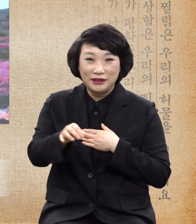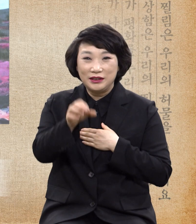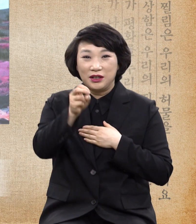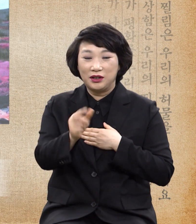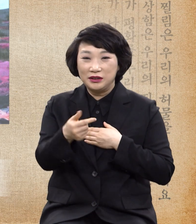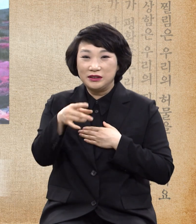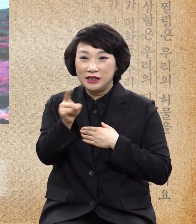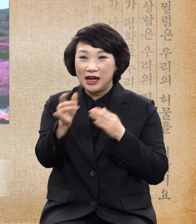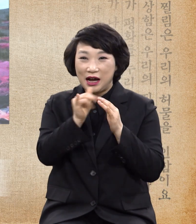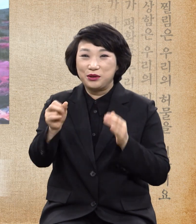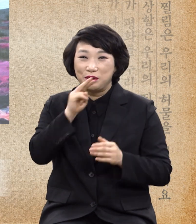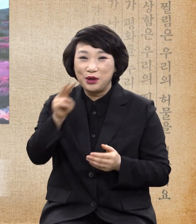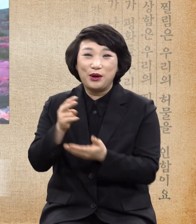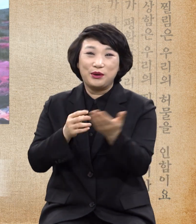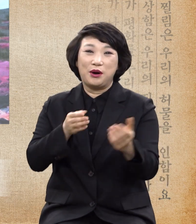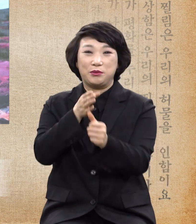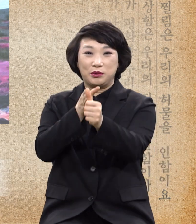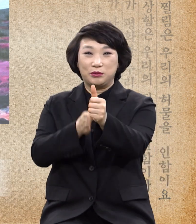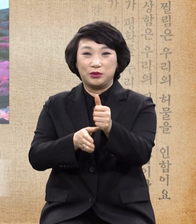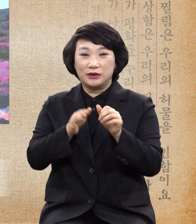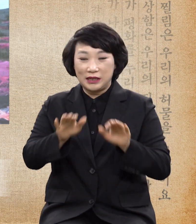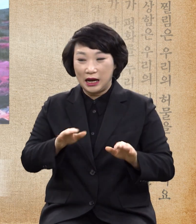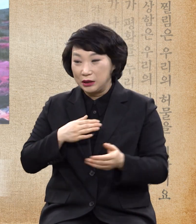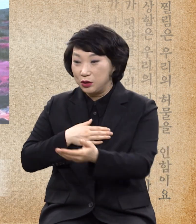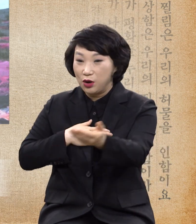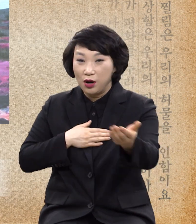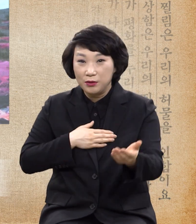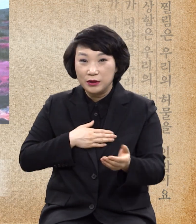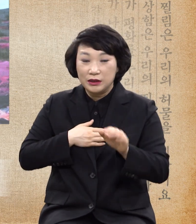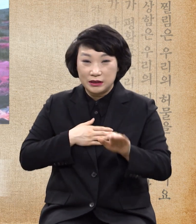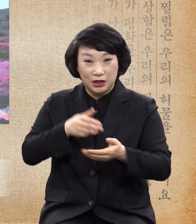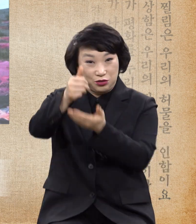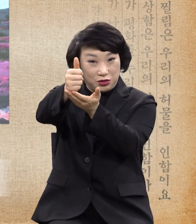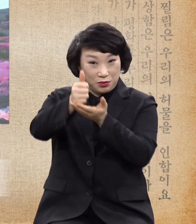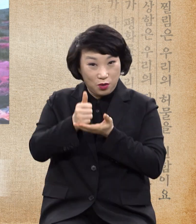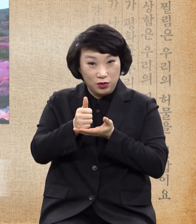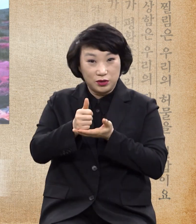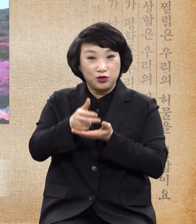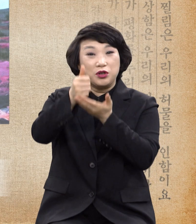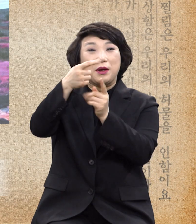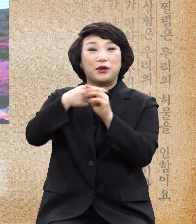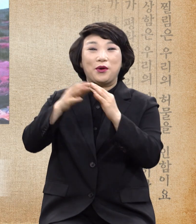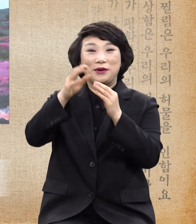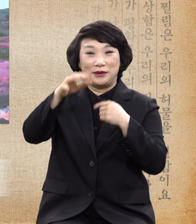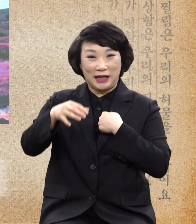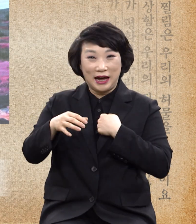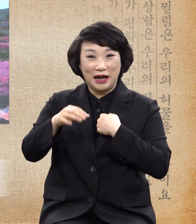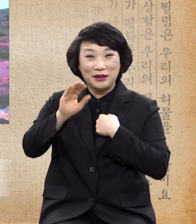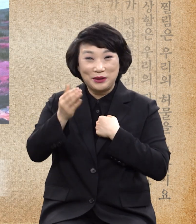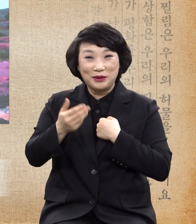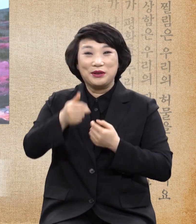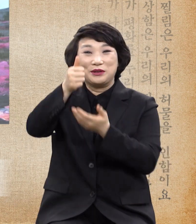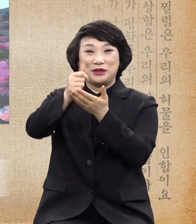간절히 비옵나니 여러분의 주님 모신 주님의 교회가 되기를 주님의 이름으로 축하합니다